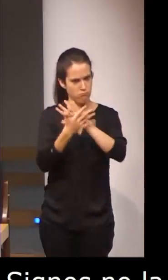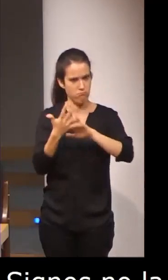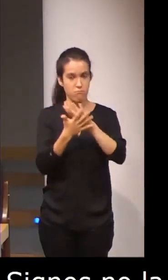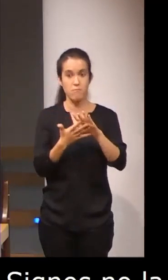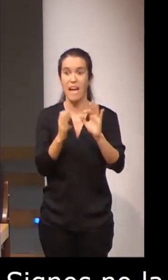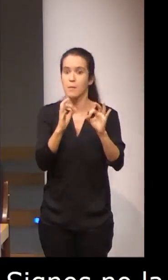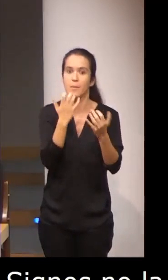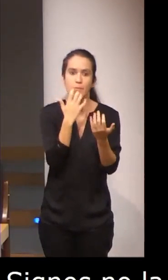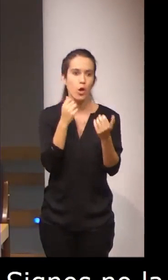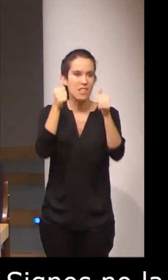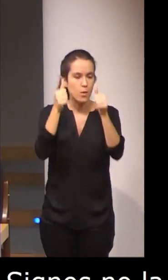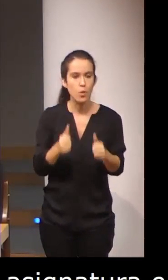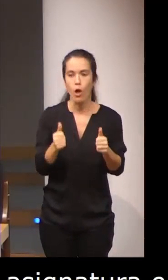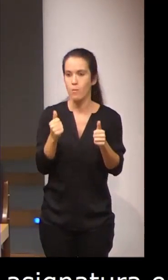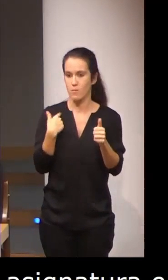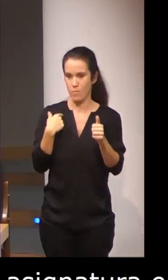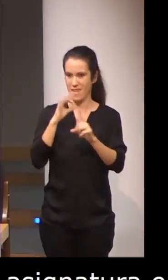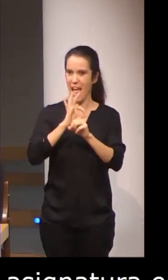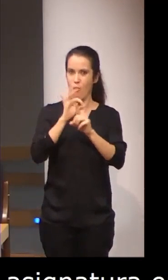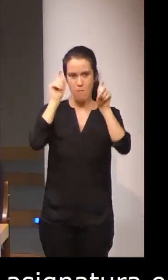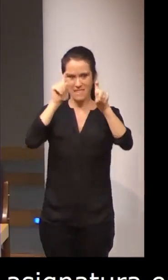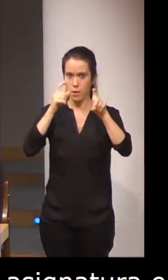como la del grado en magisterio.